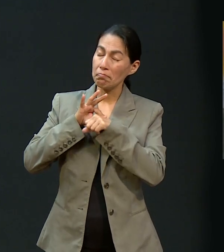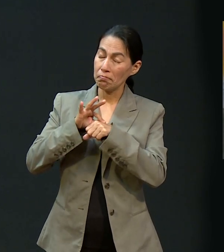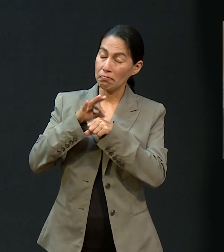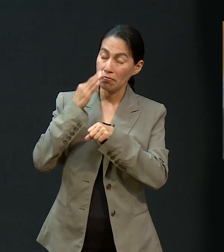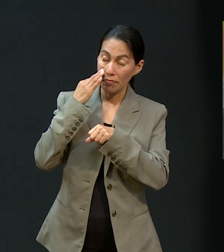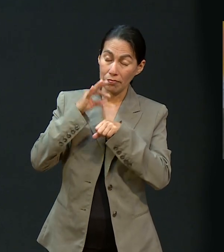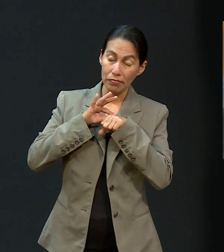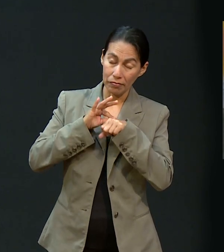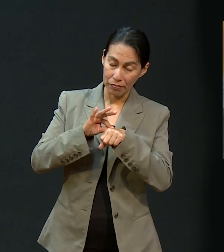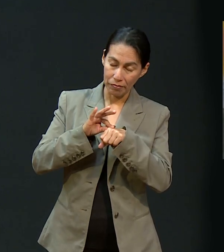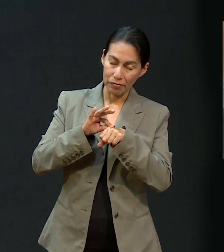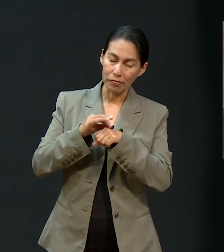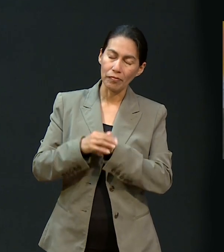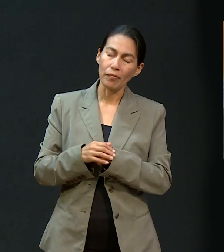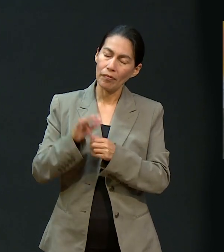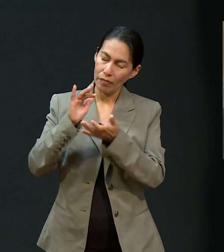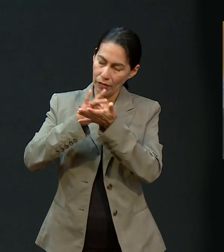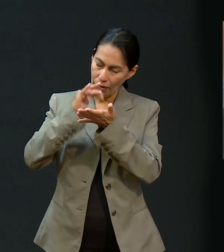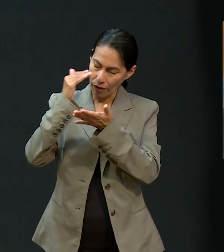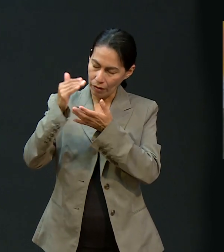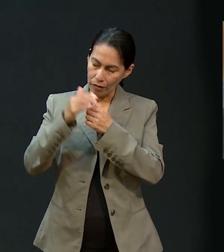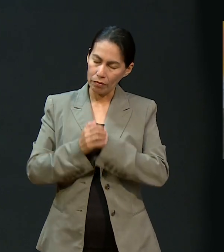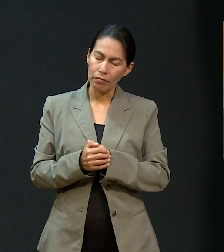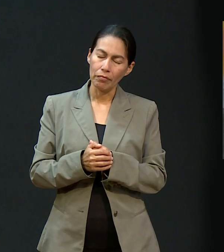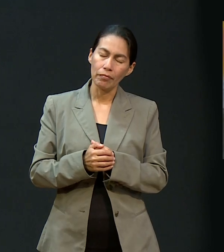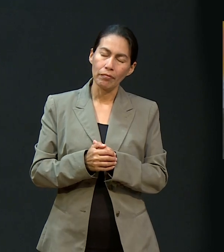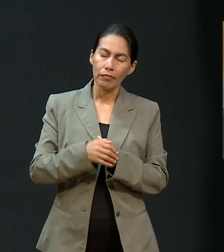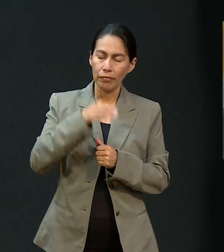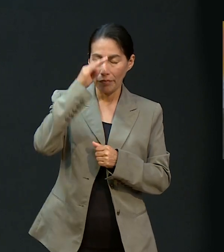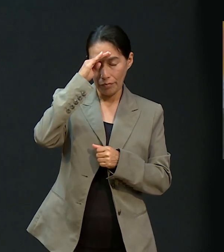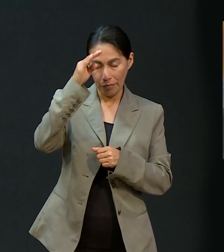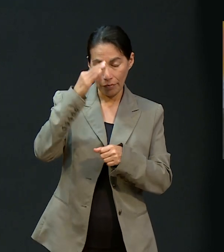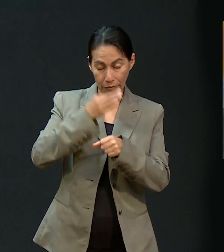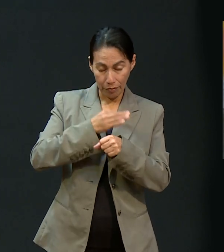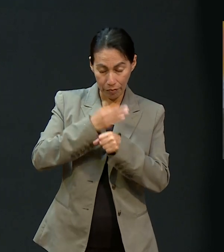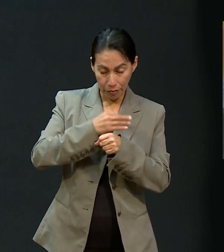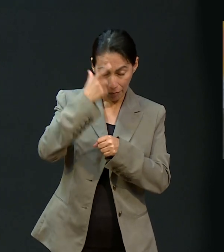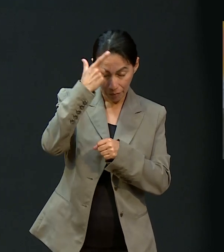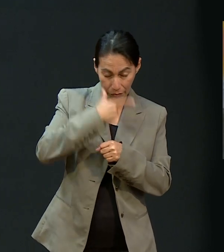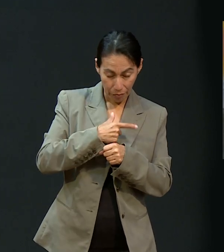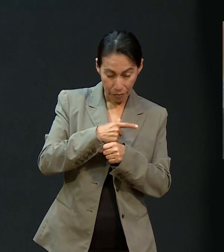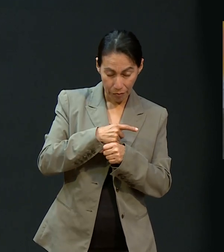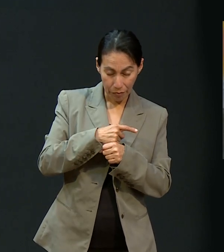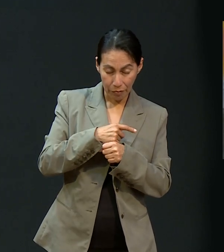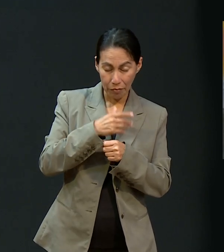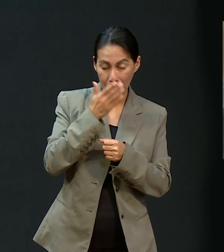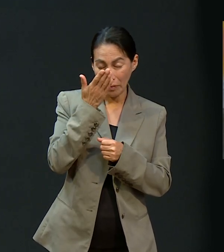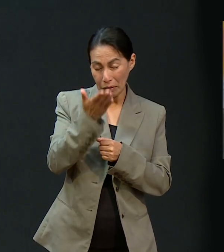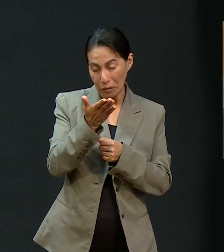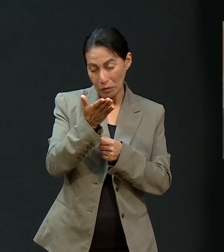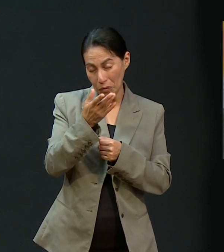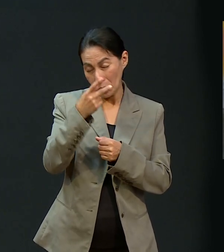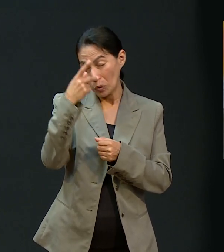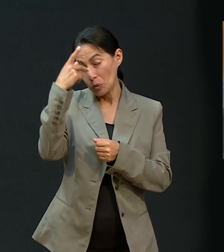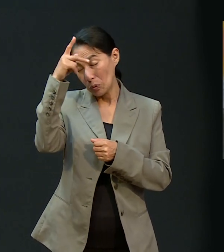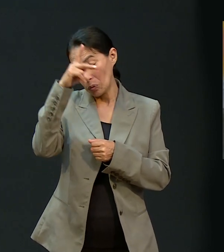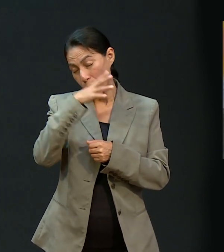todo ello. Pero en esta noche te quiero pedir en especial por cada una de las peticiones que tus hijos han enviado.